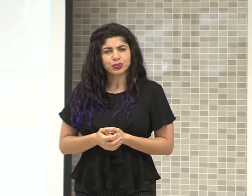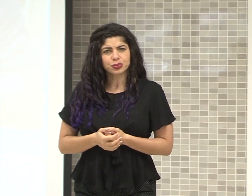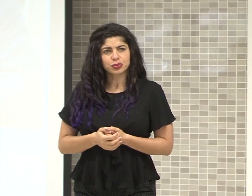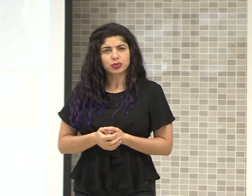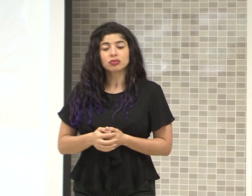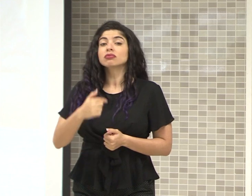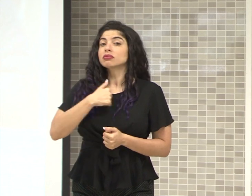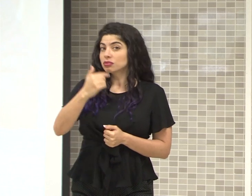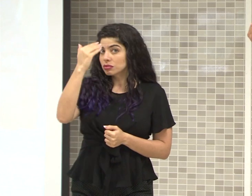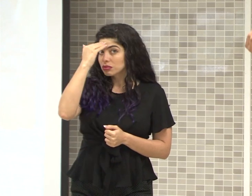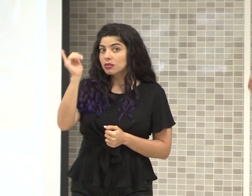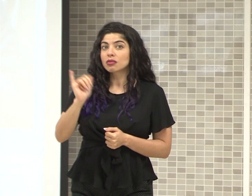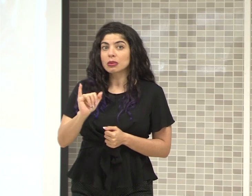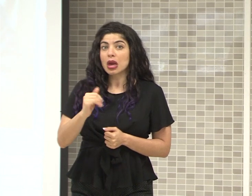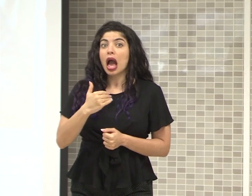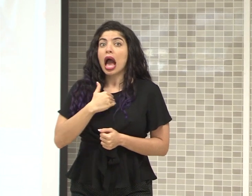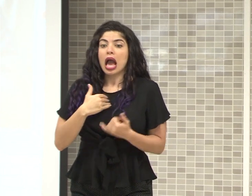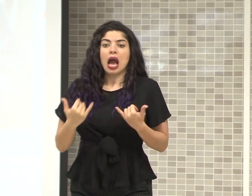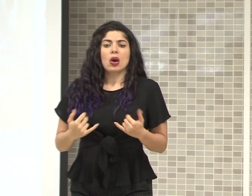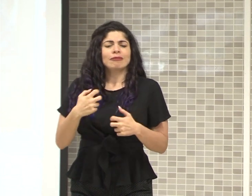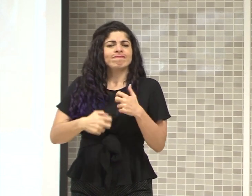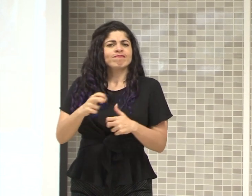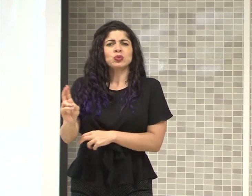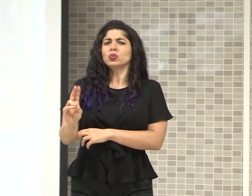Sé también, que tenemos un problema urgente,